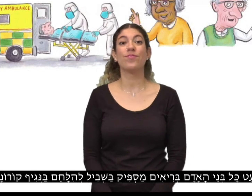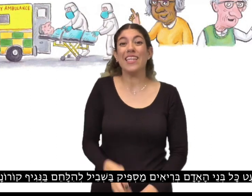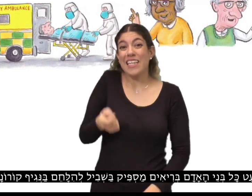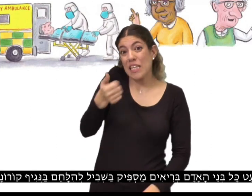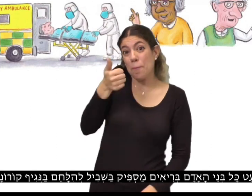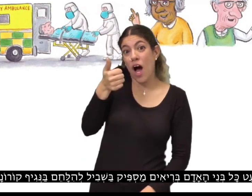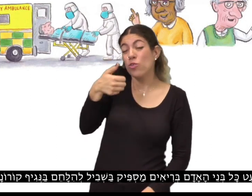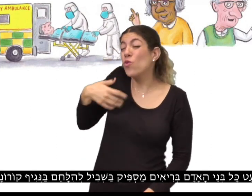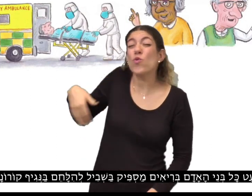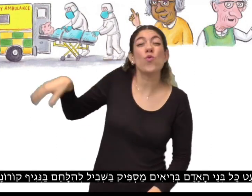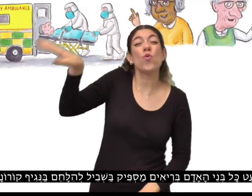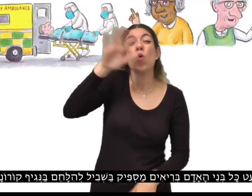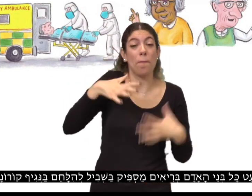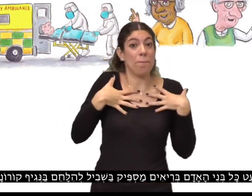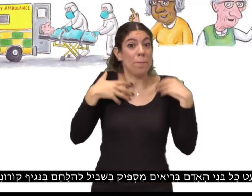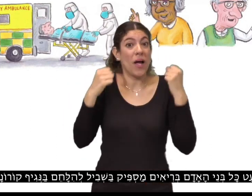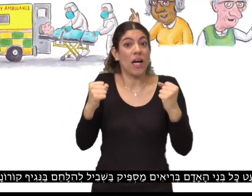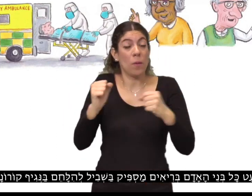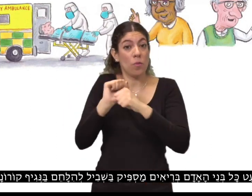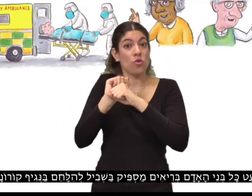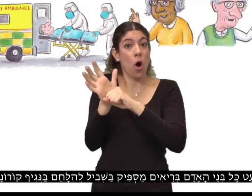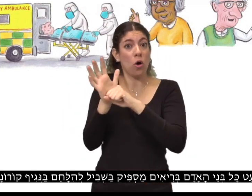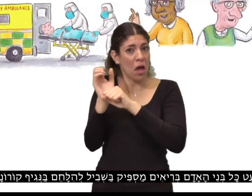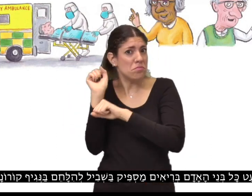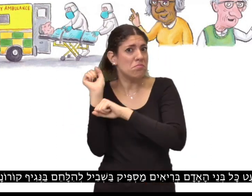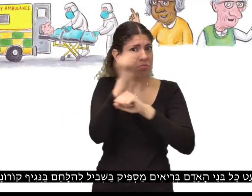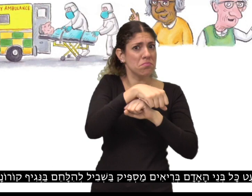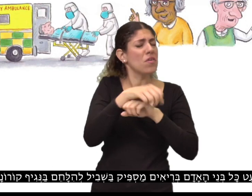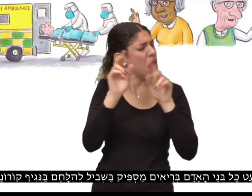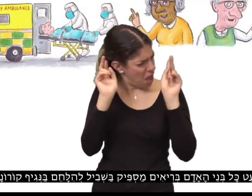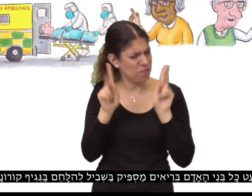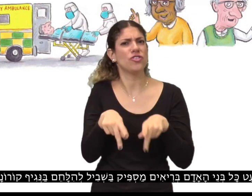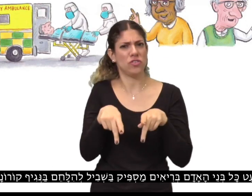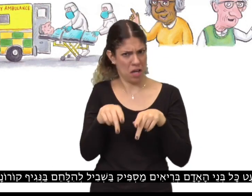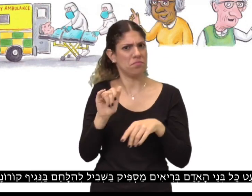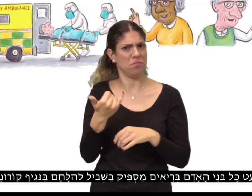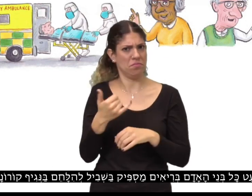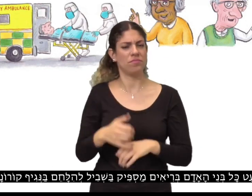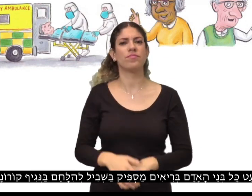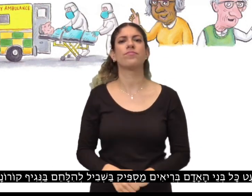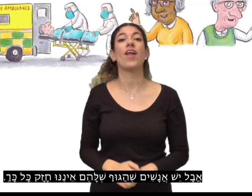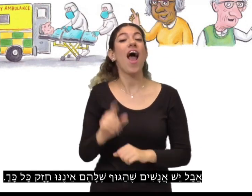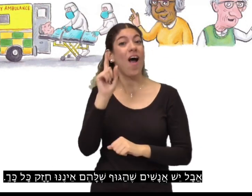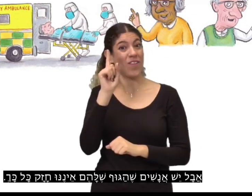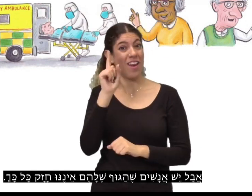כמעט כל בני האדם בריאים מספיק בשביל להילחם בנגיף קורונה ולנצח אותו. אבל